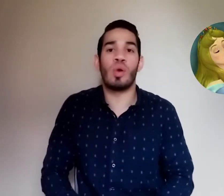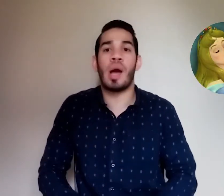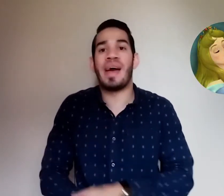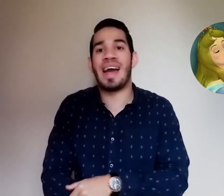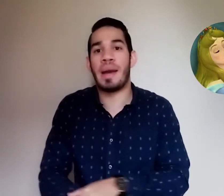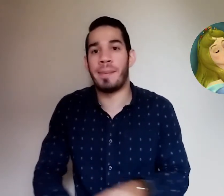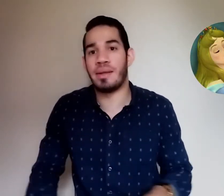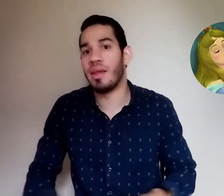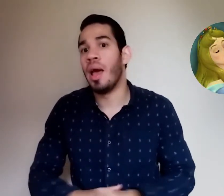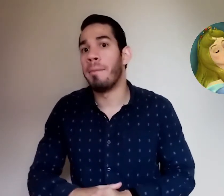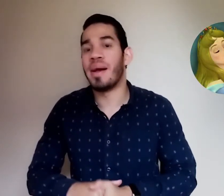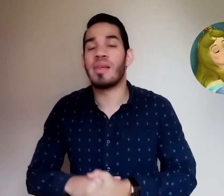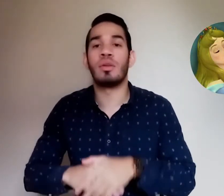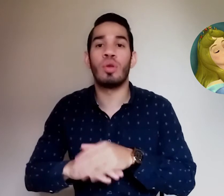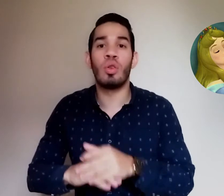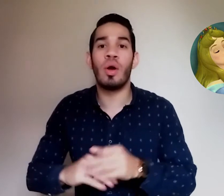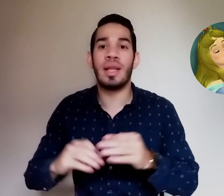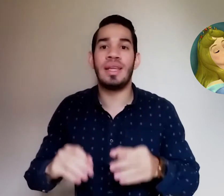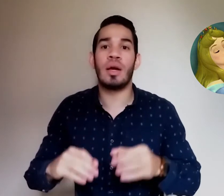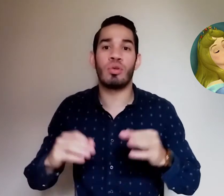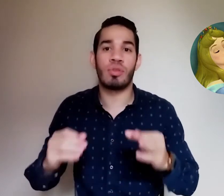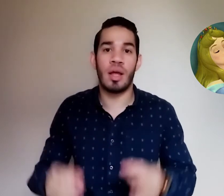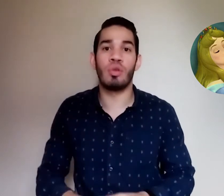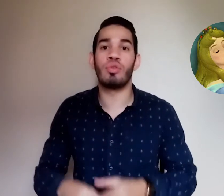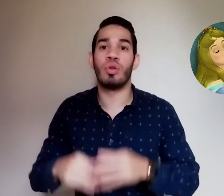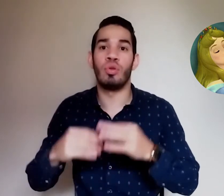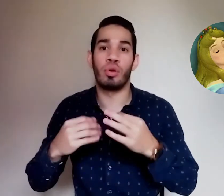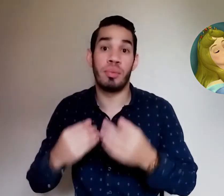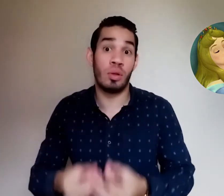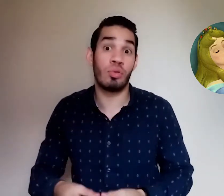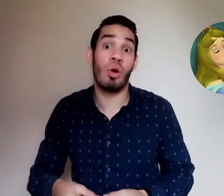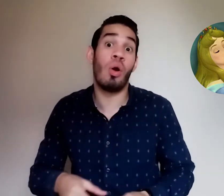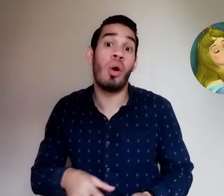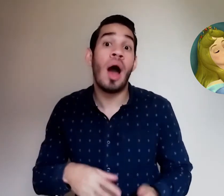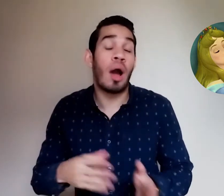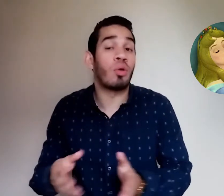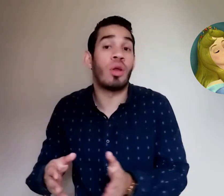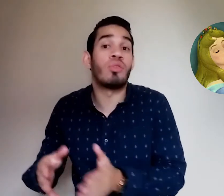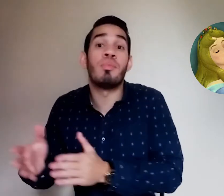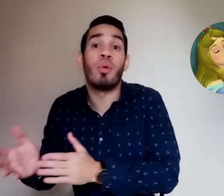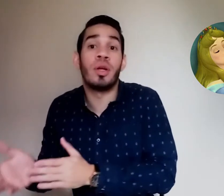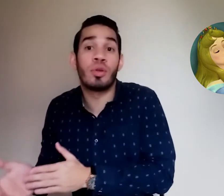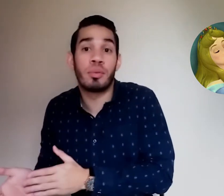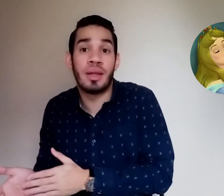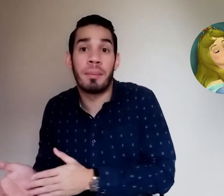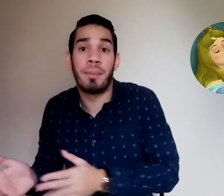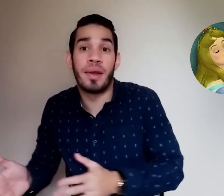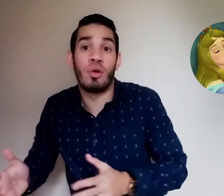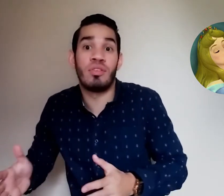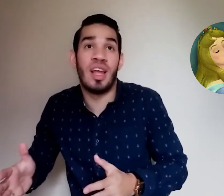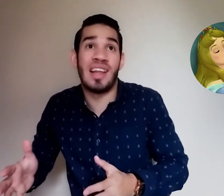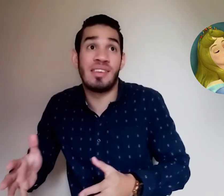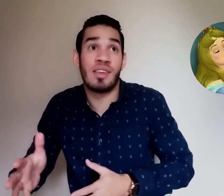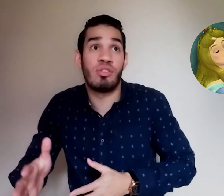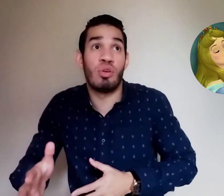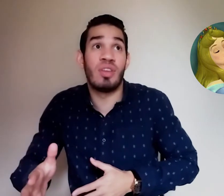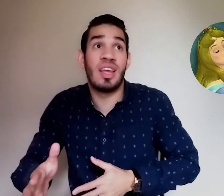su cama jamás pasan todo el día acostados dormidos o acostados sin poder dormir pero que la sensación de